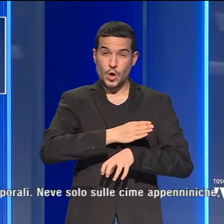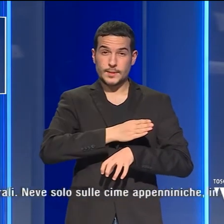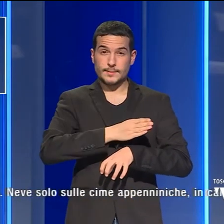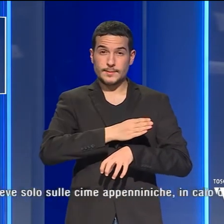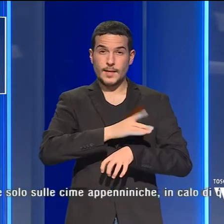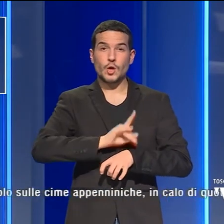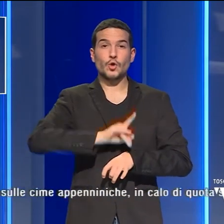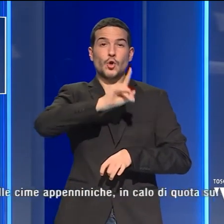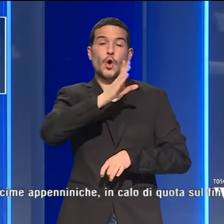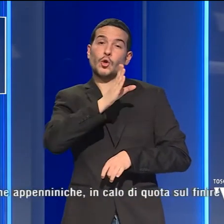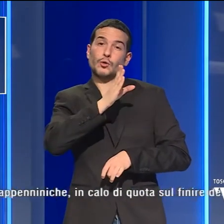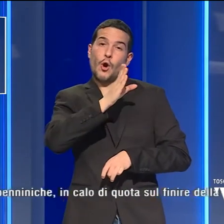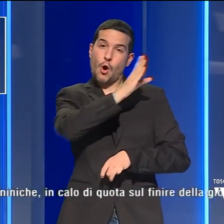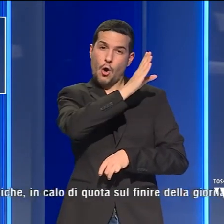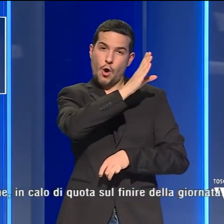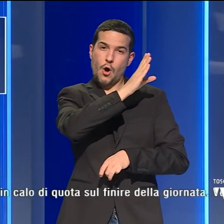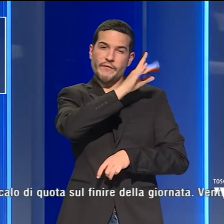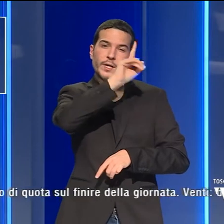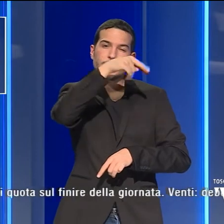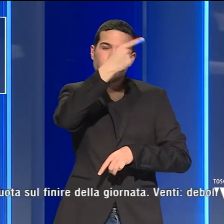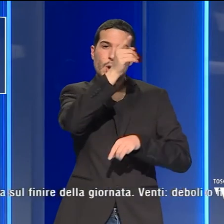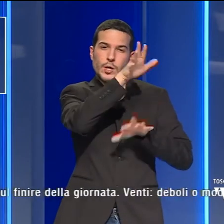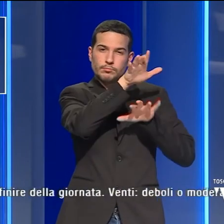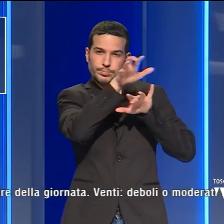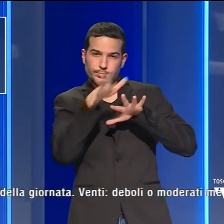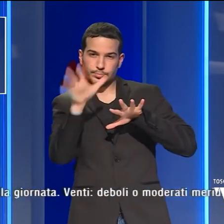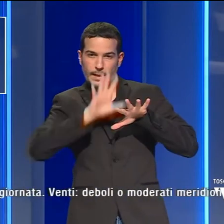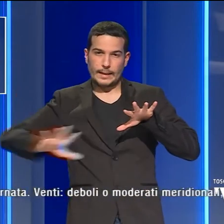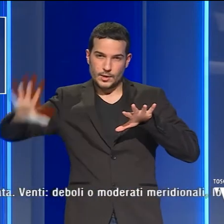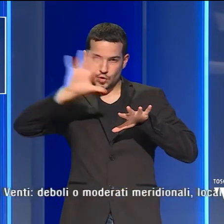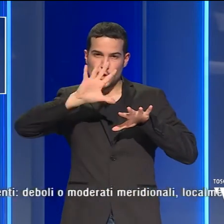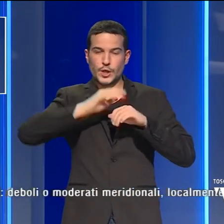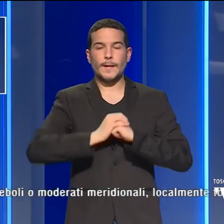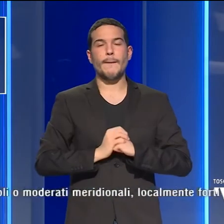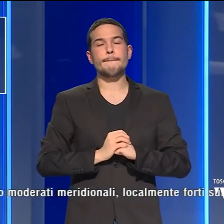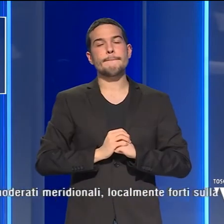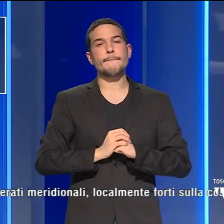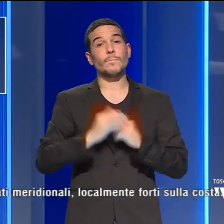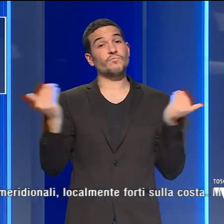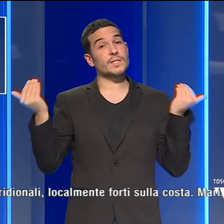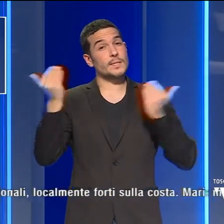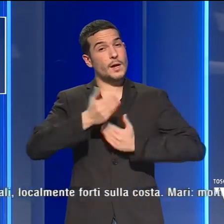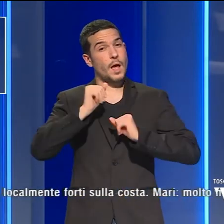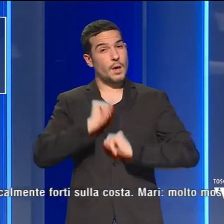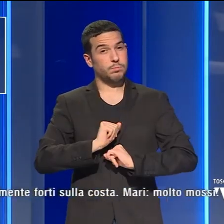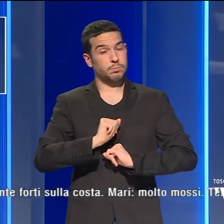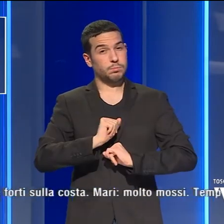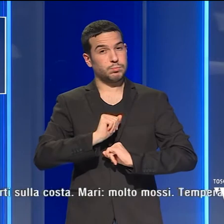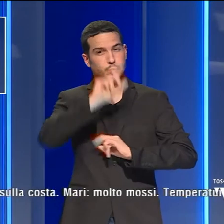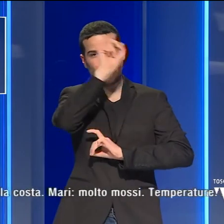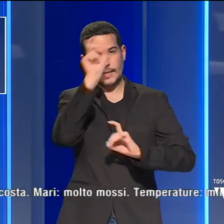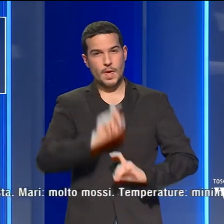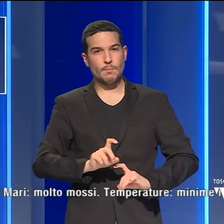sul nord-ovest, in graduale estensione al resto della regione. In serata, possibilità di locali